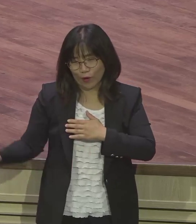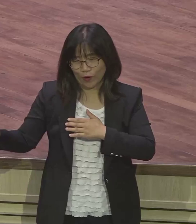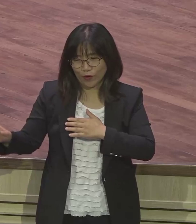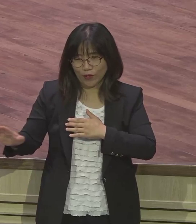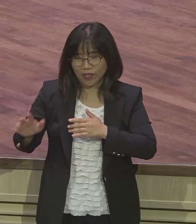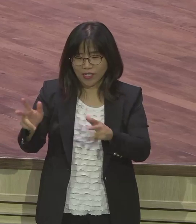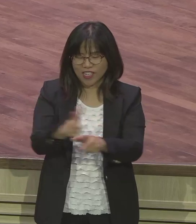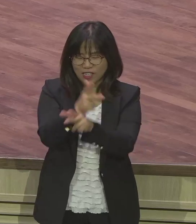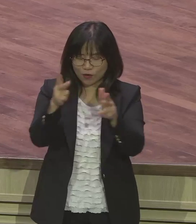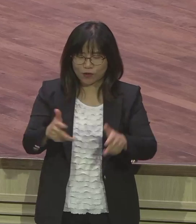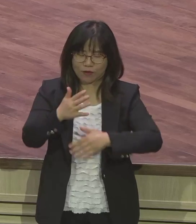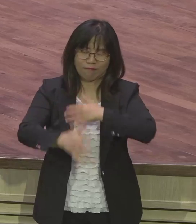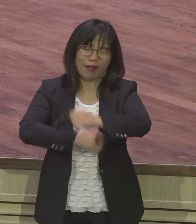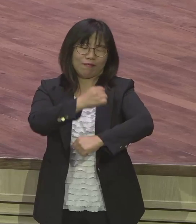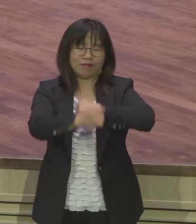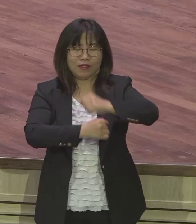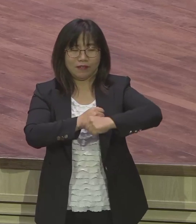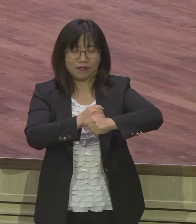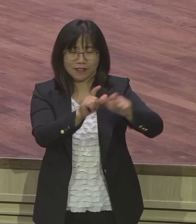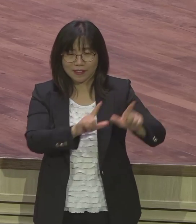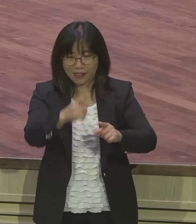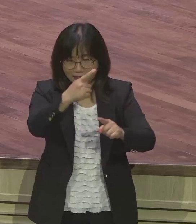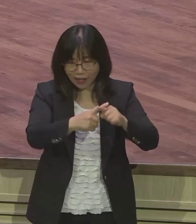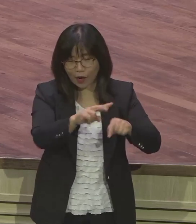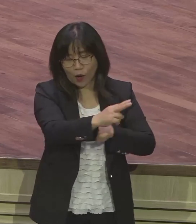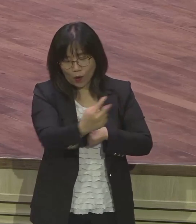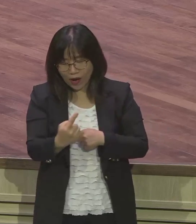둘러 와 또 예배 들여 또 가 또 마음대로 살아